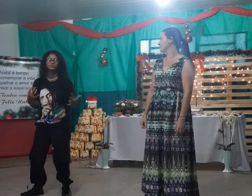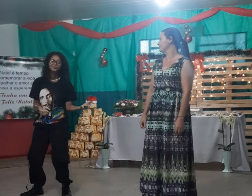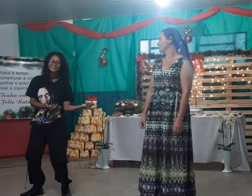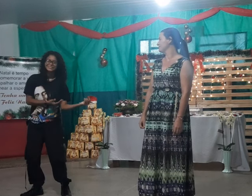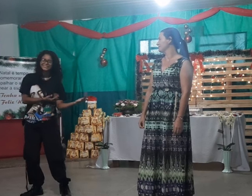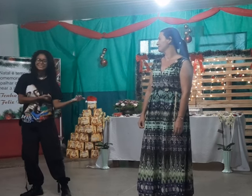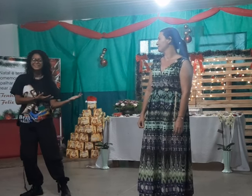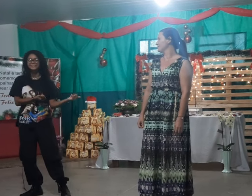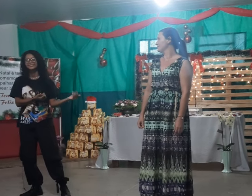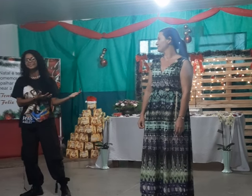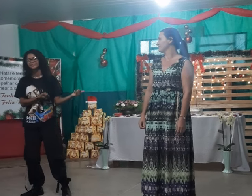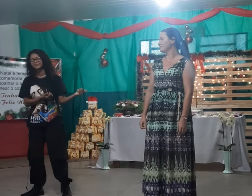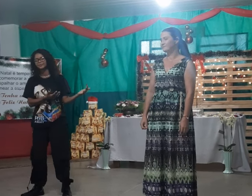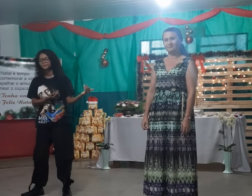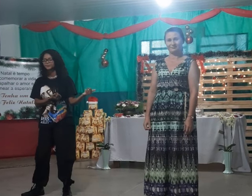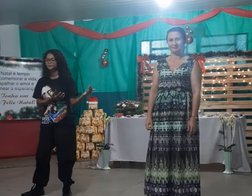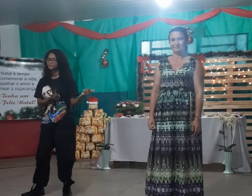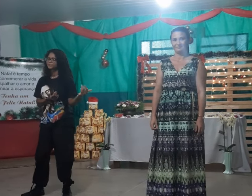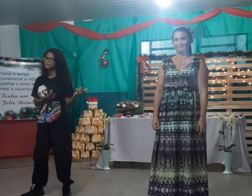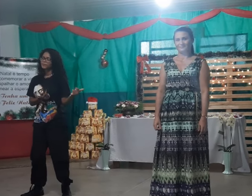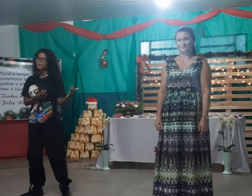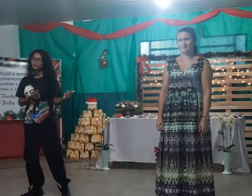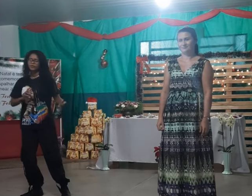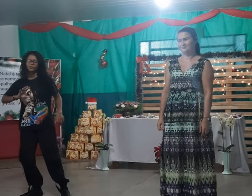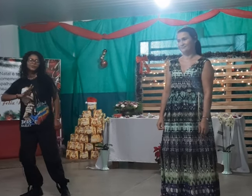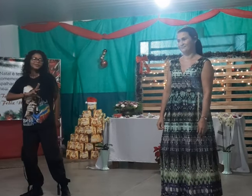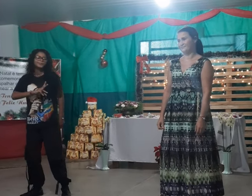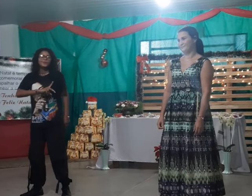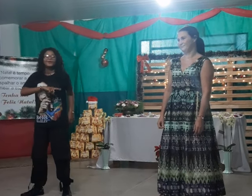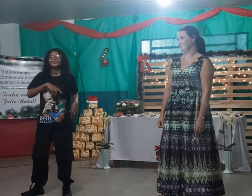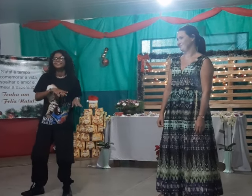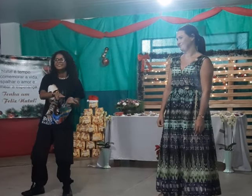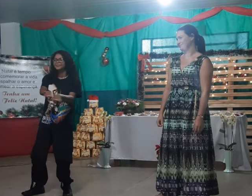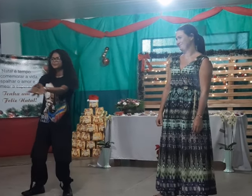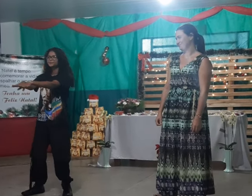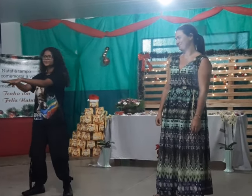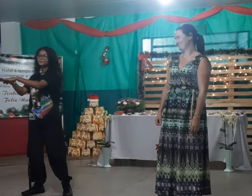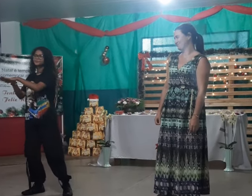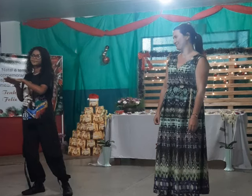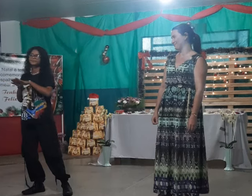novo, então novo também,